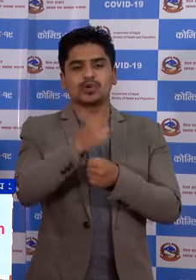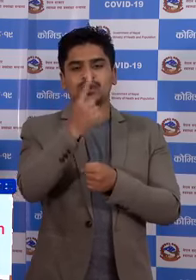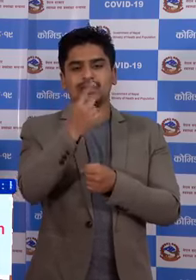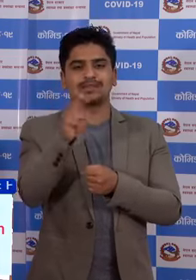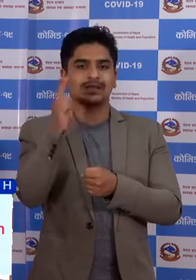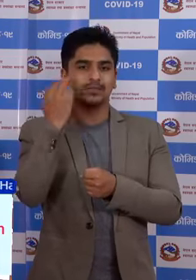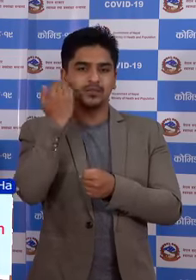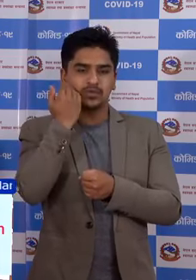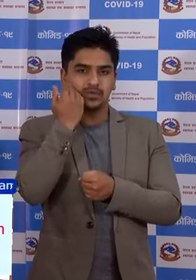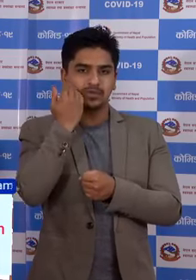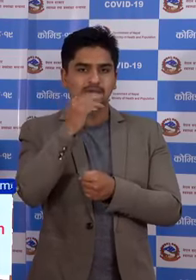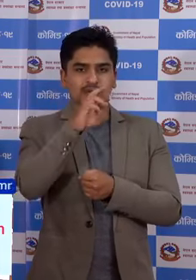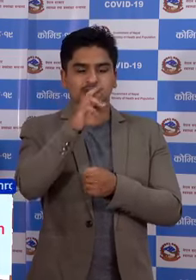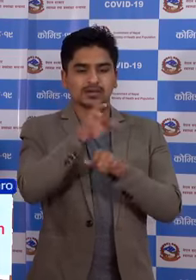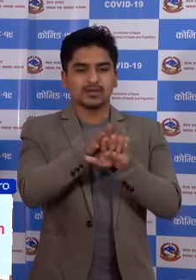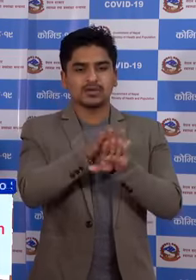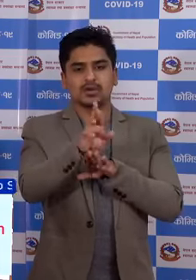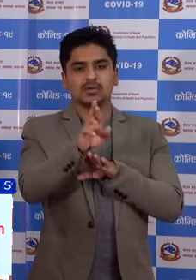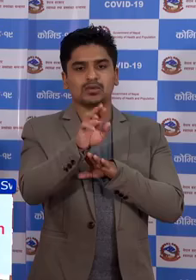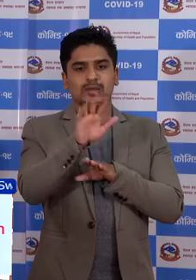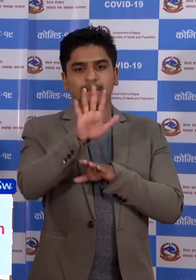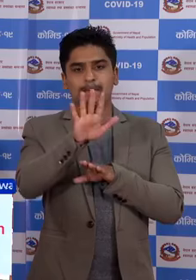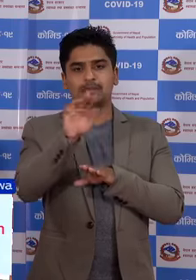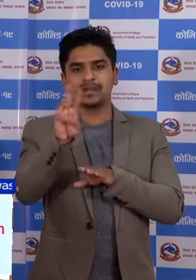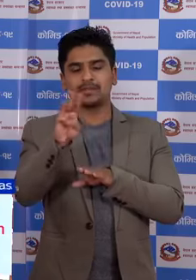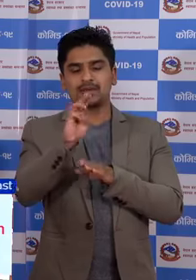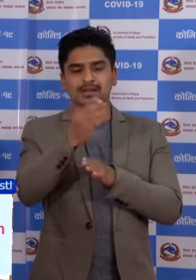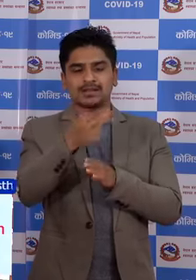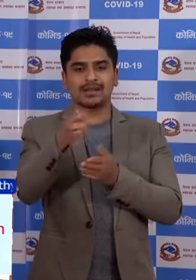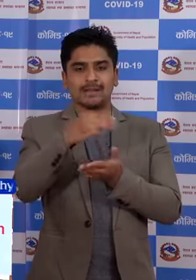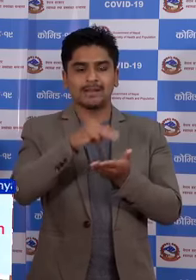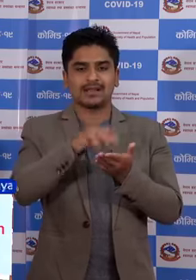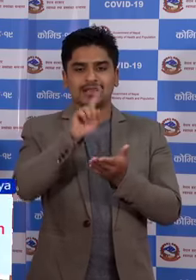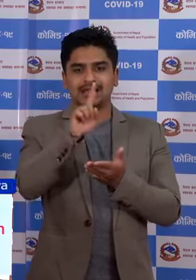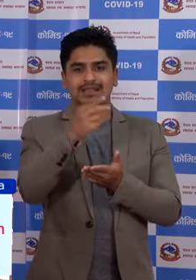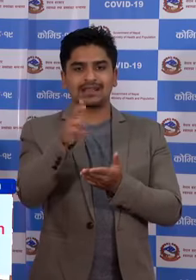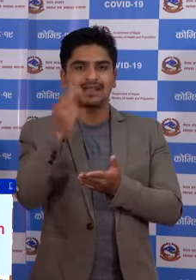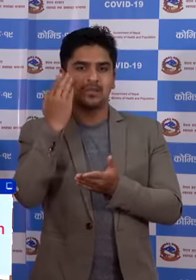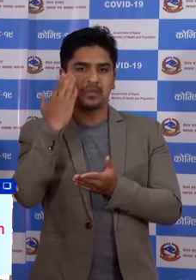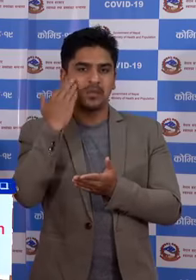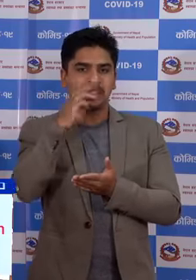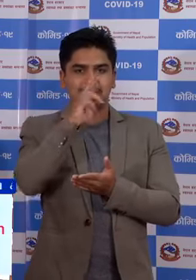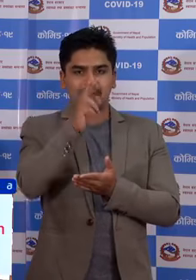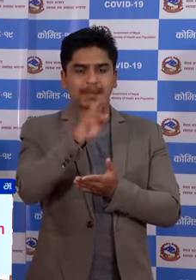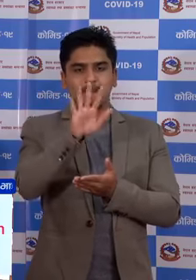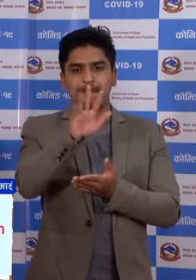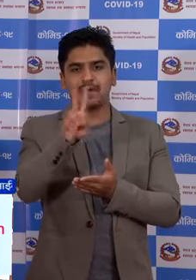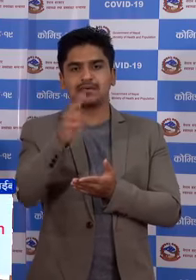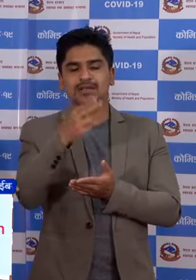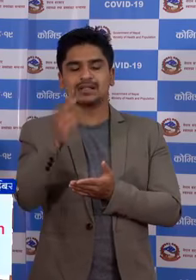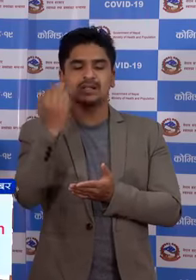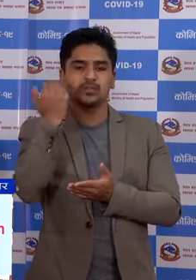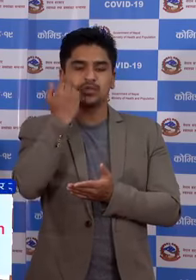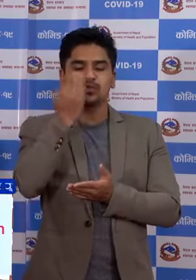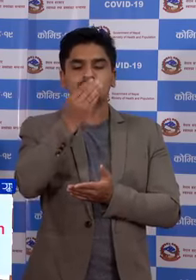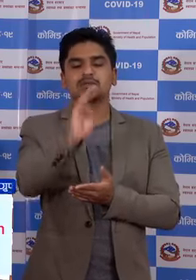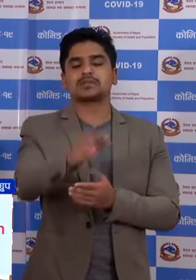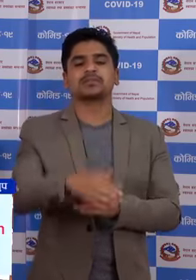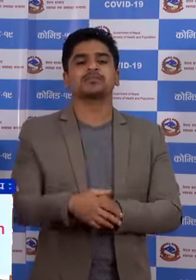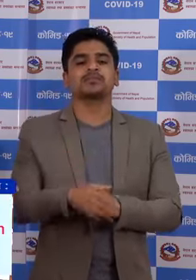पुरुस रोतहटको 23 जना मद्दे एक जना महिला र बाउन जना पुरुस हुनुँँचा